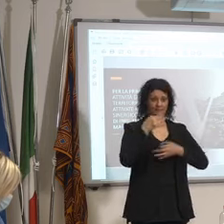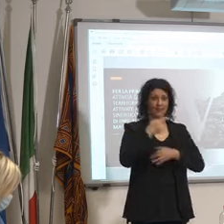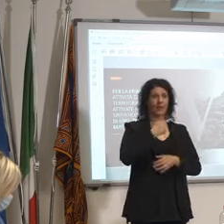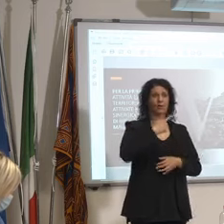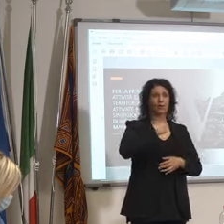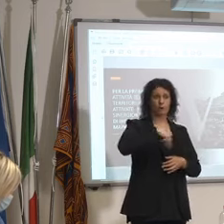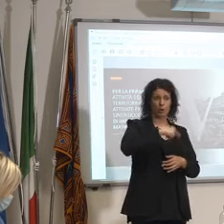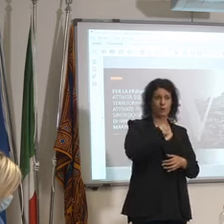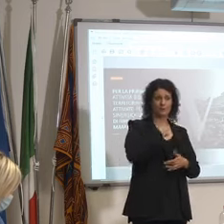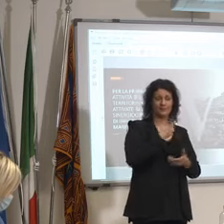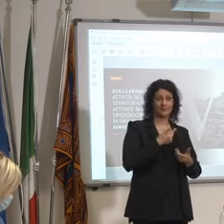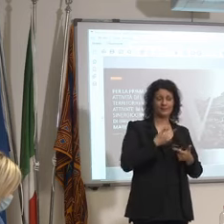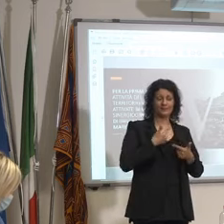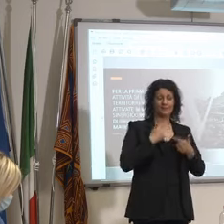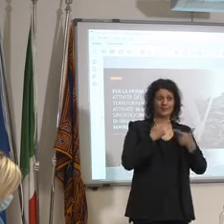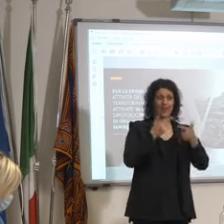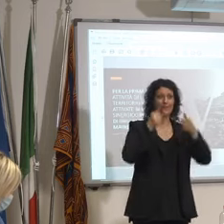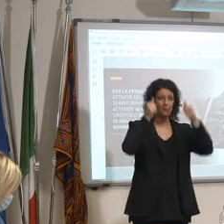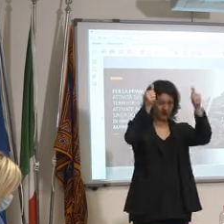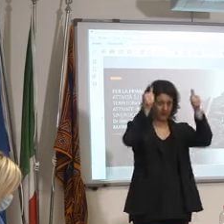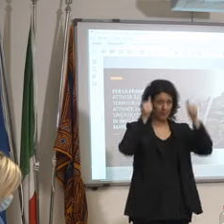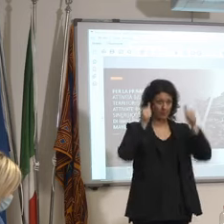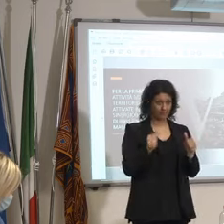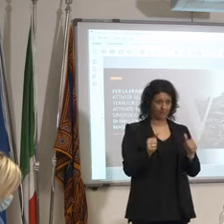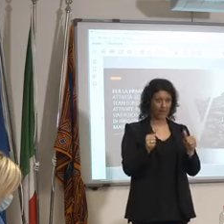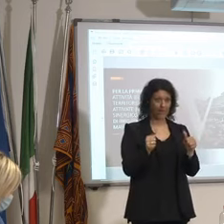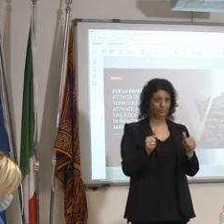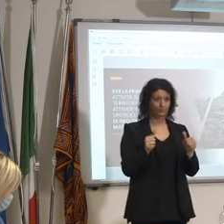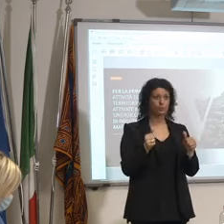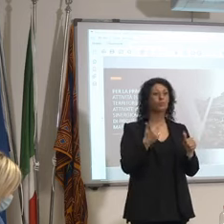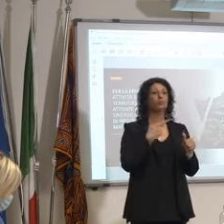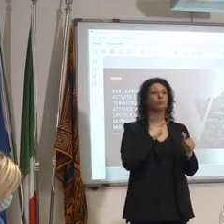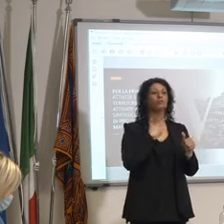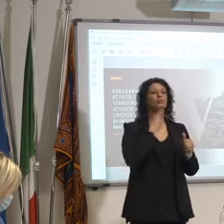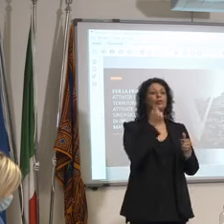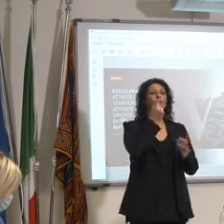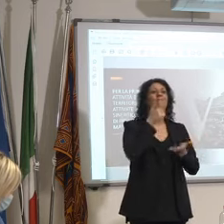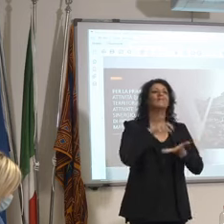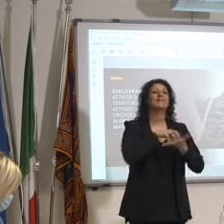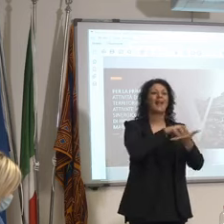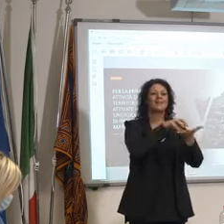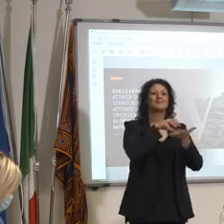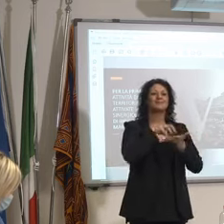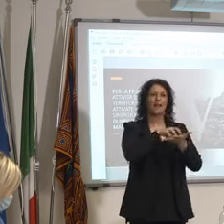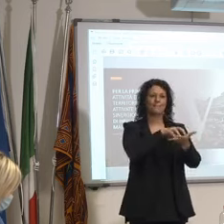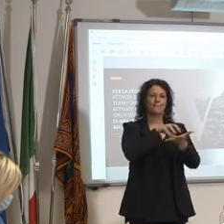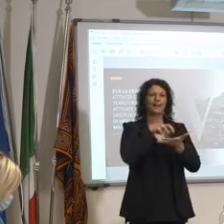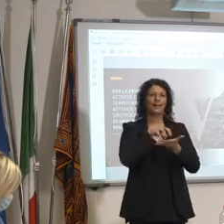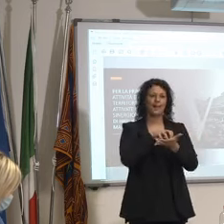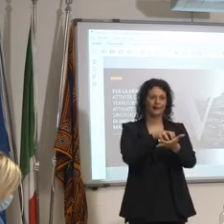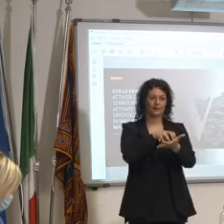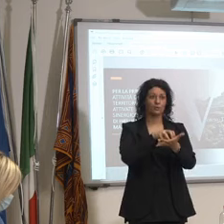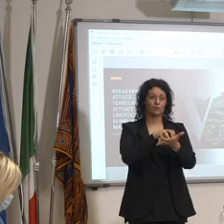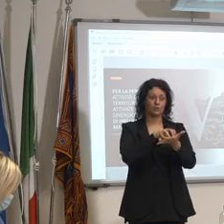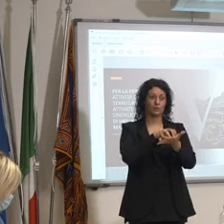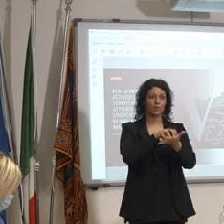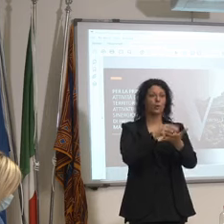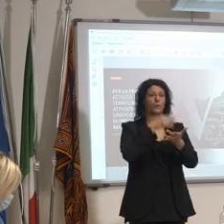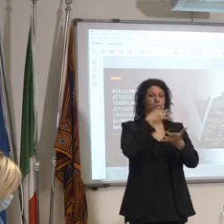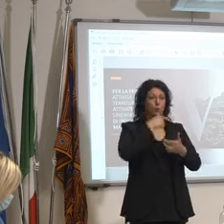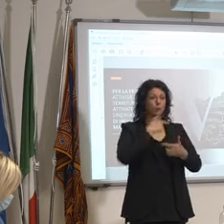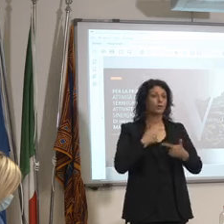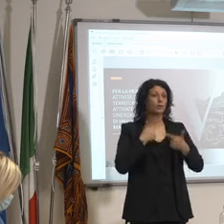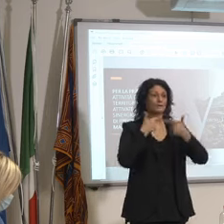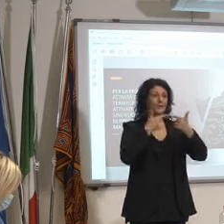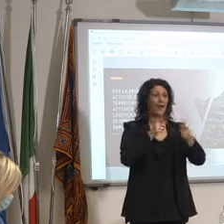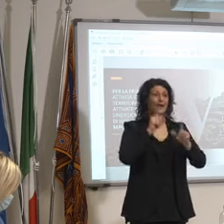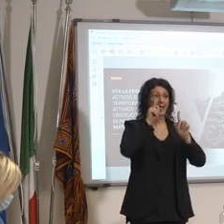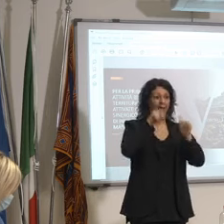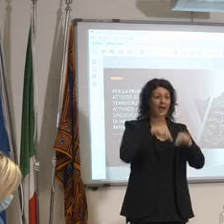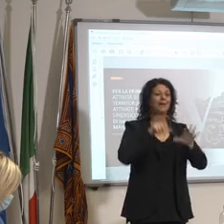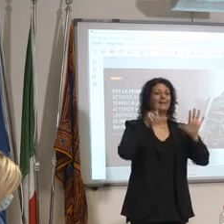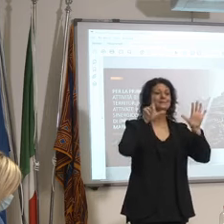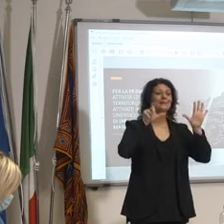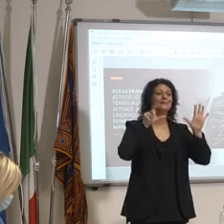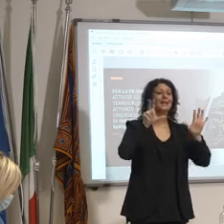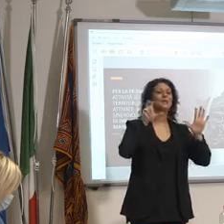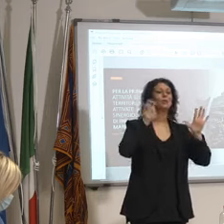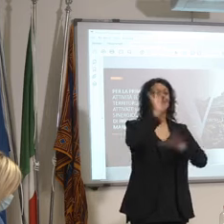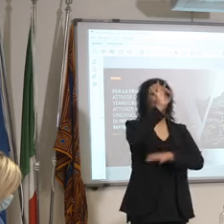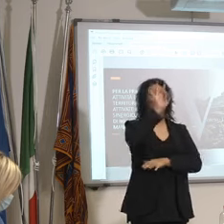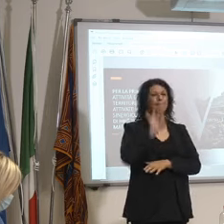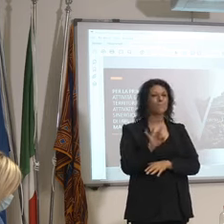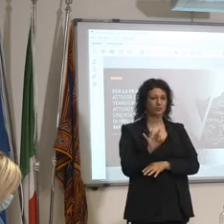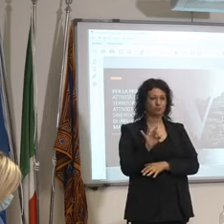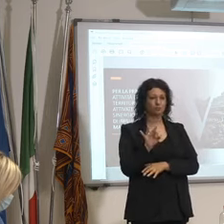col bando che farò il bando che vi dicevo prima con i fondi PORFES io riuscirò a dare anche al 70 all'80% di costi